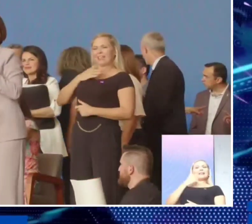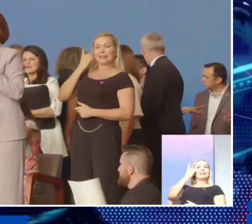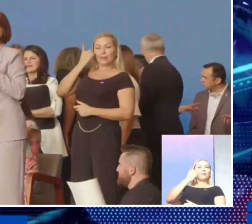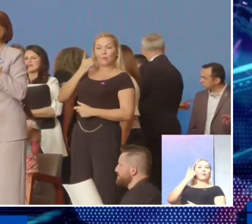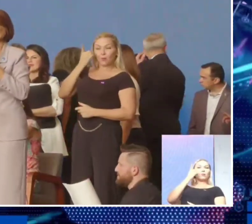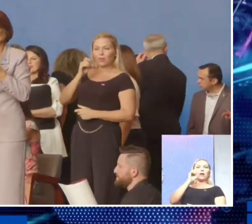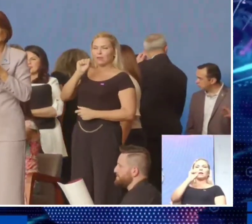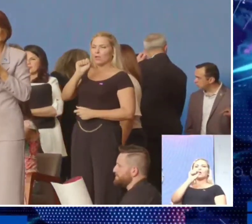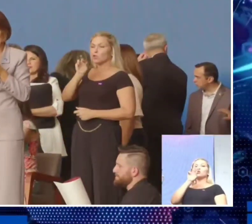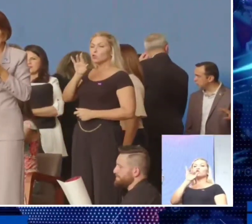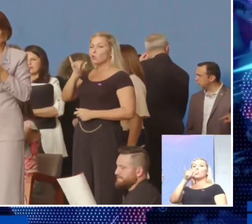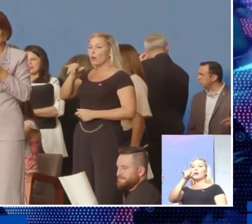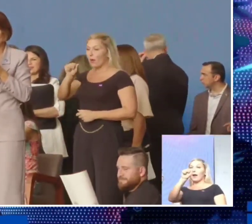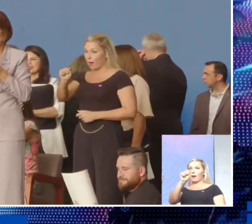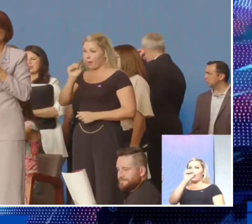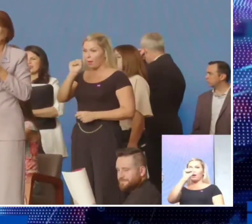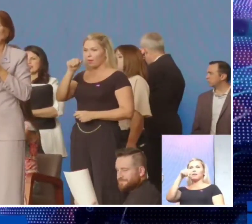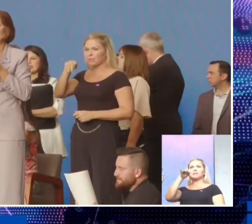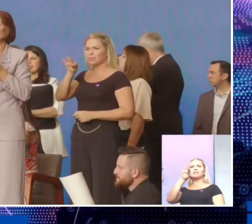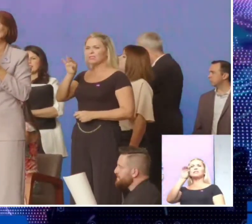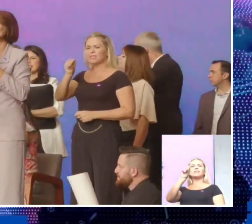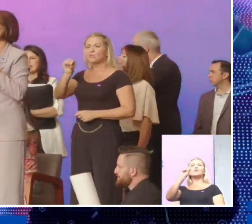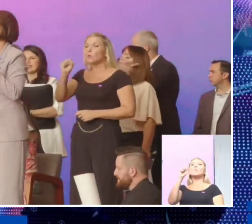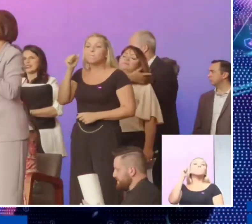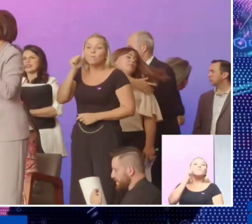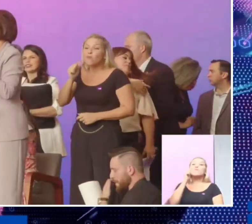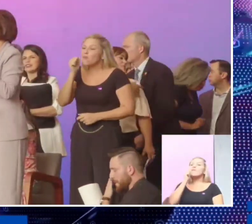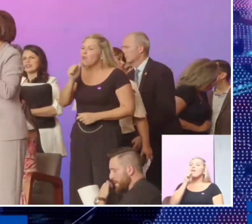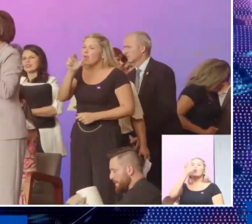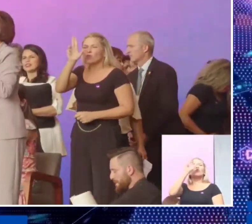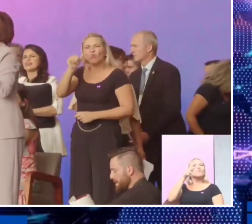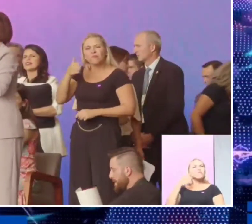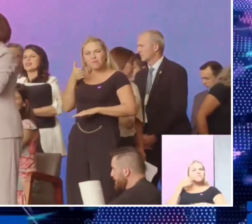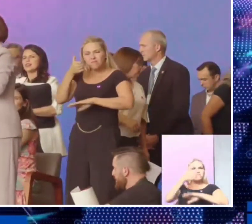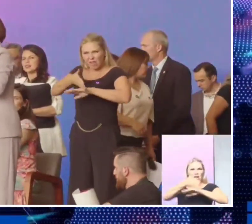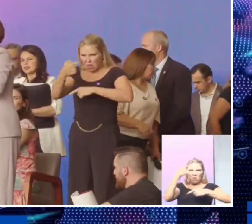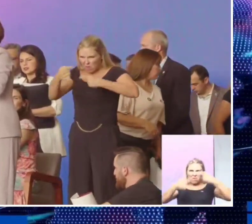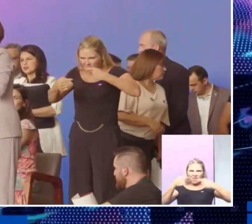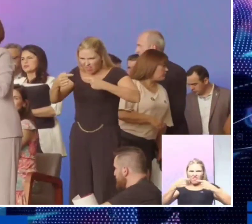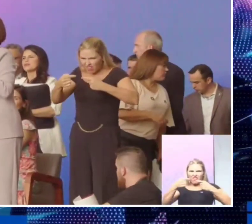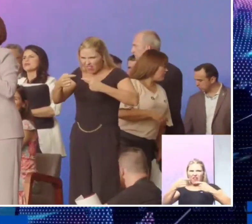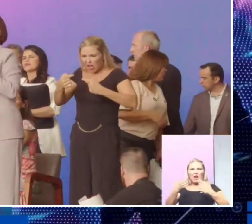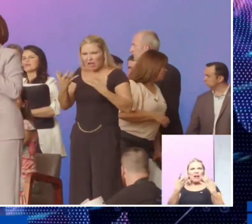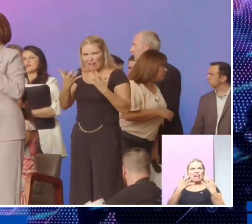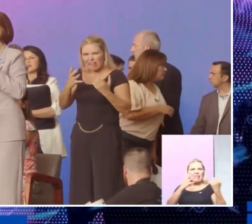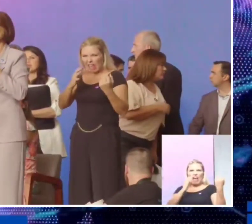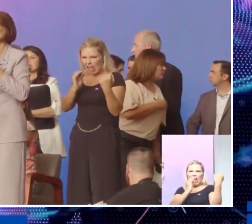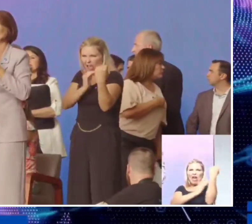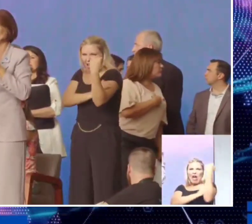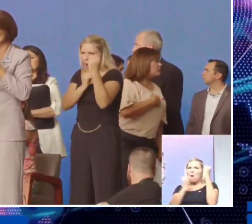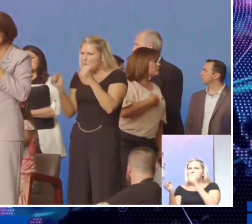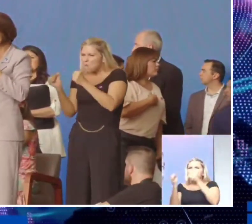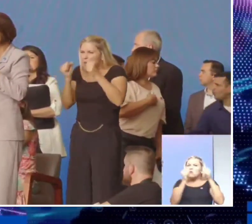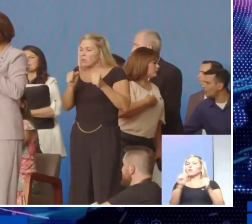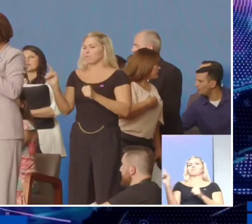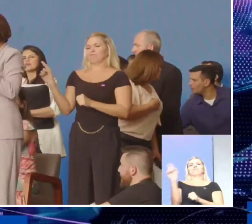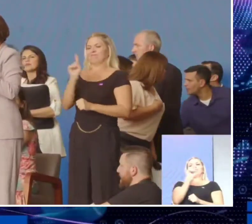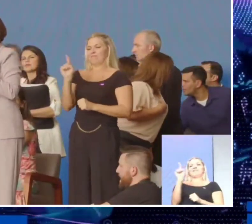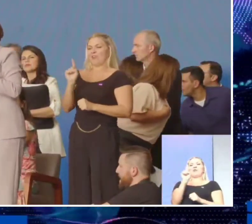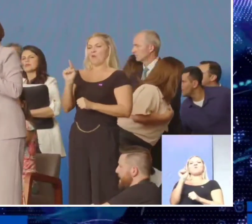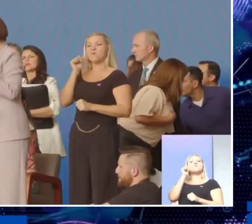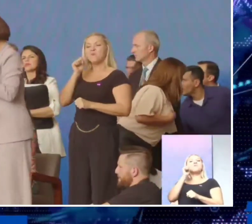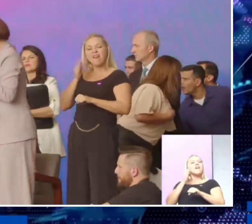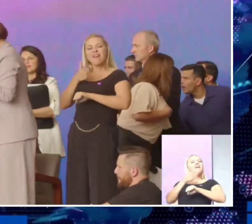Santos, a mulher, ela não entra na política por poder. A mulher, ela entra na política